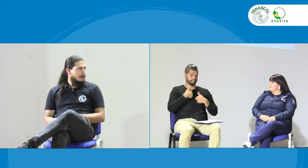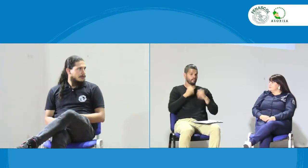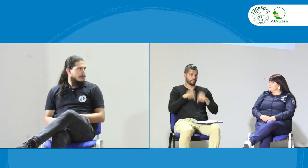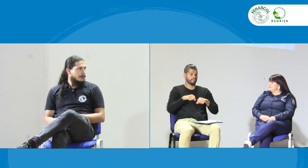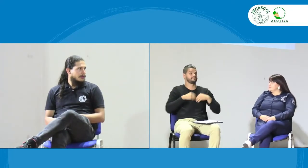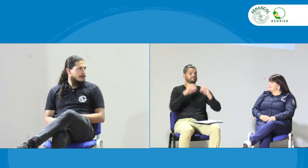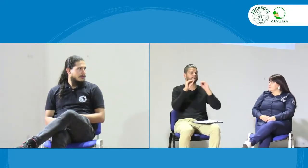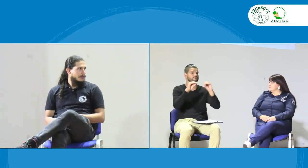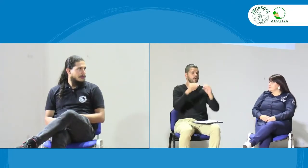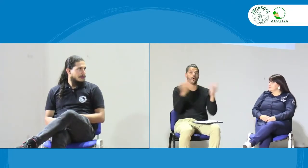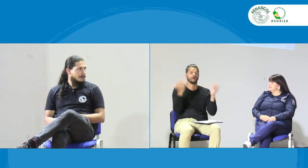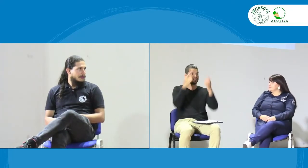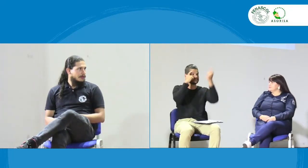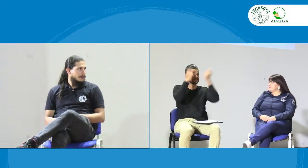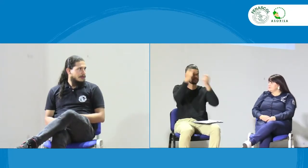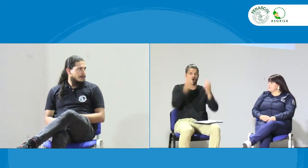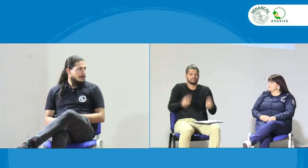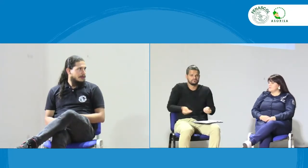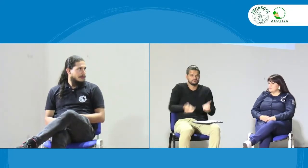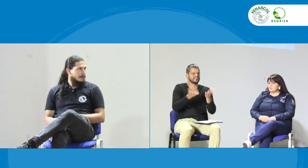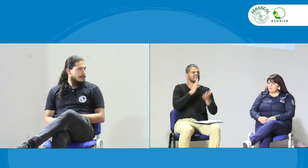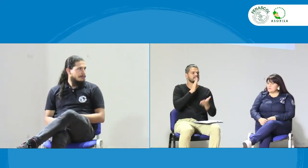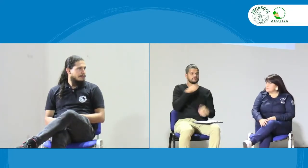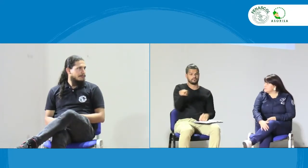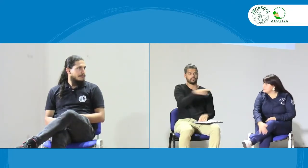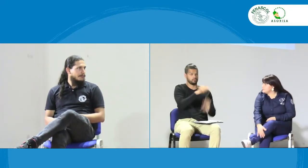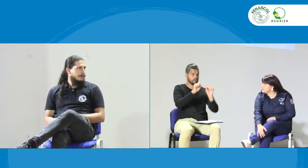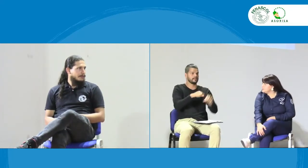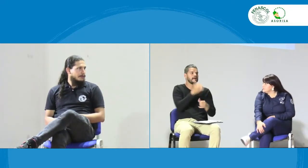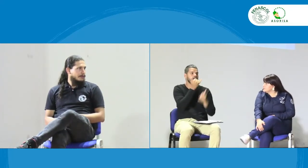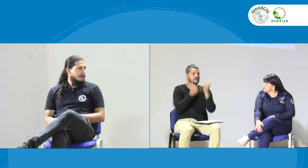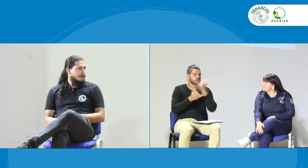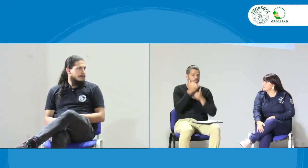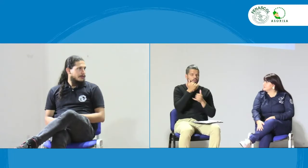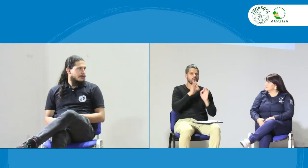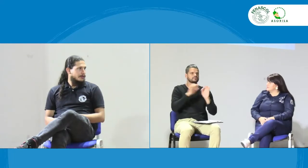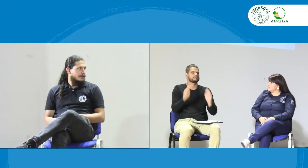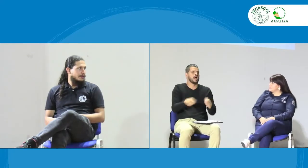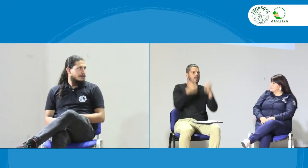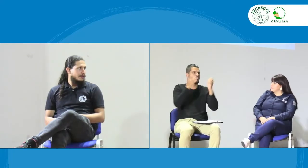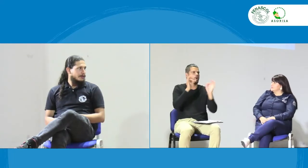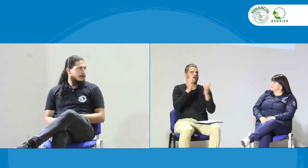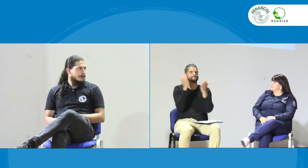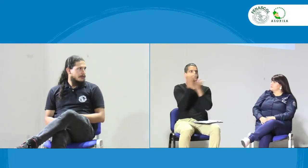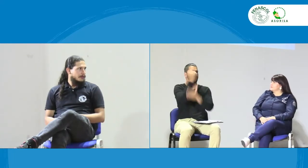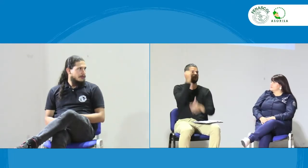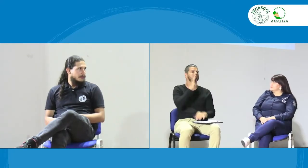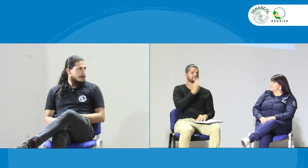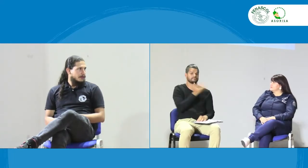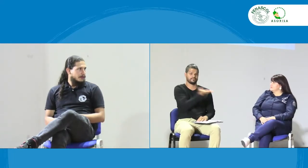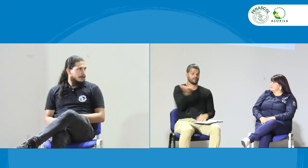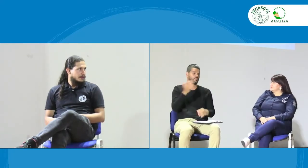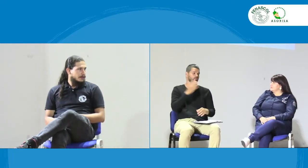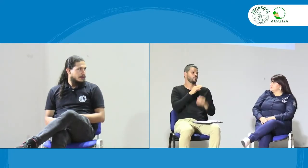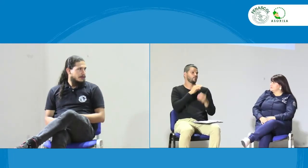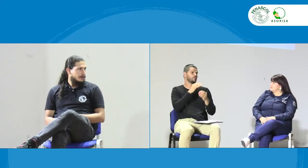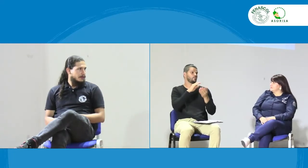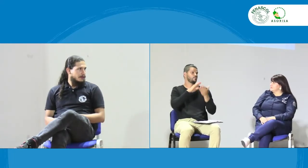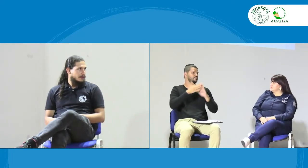antes Sebastián hablaba, es formarnos durante el camino para arrancar. Entonces, necesitamos esta estrategia. Sí, vamos a cometer errores, vamos